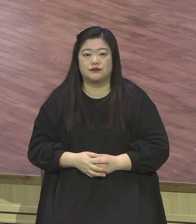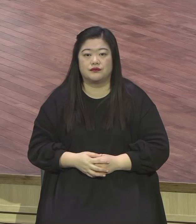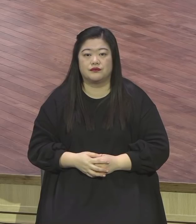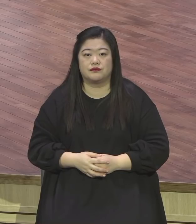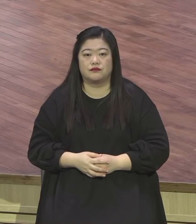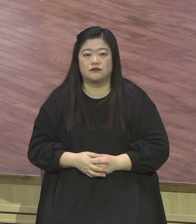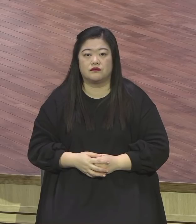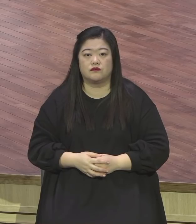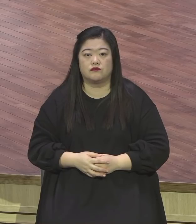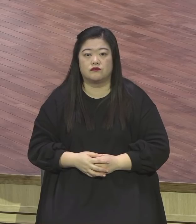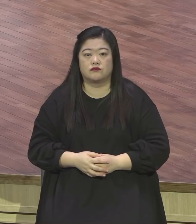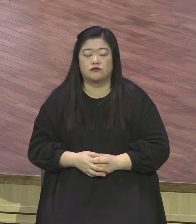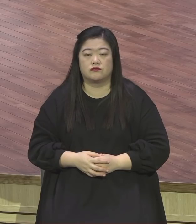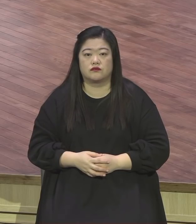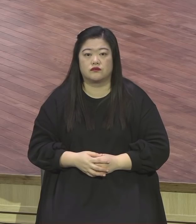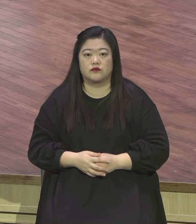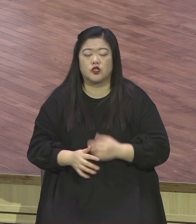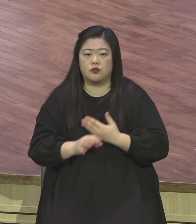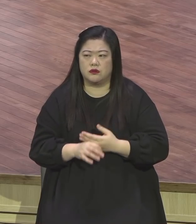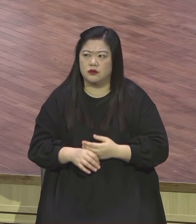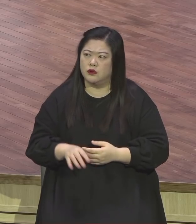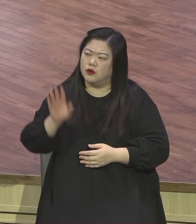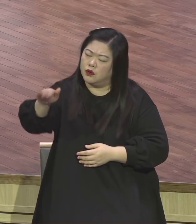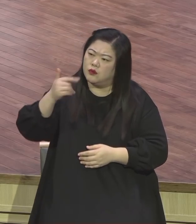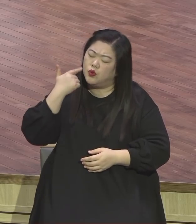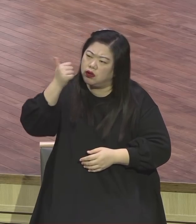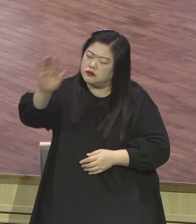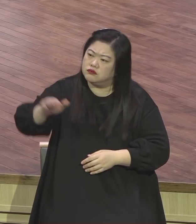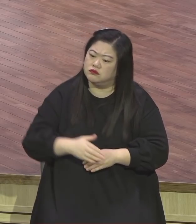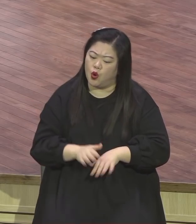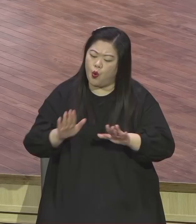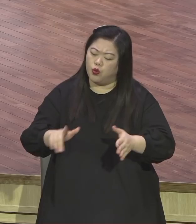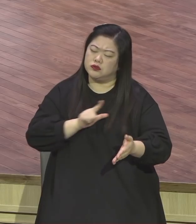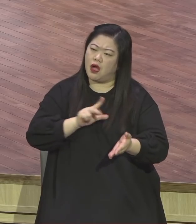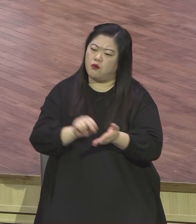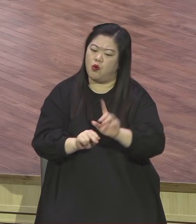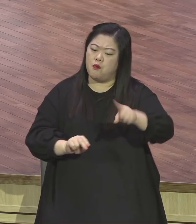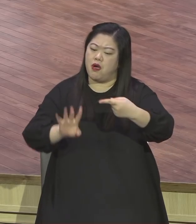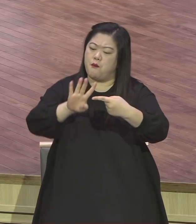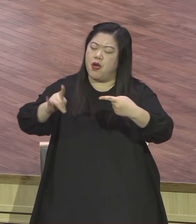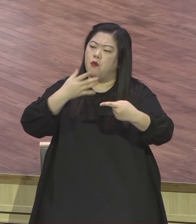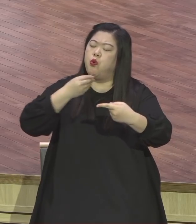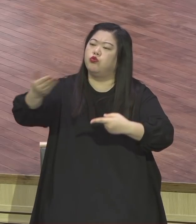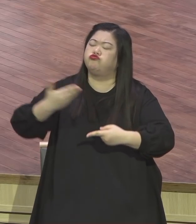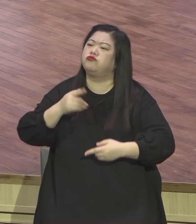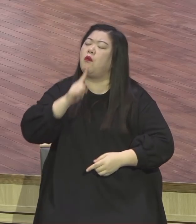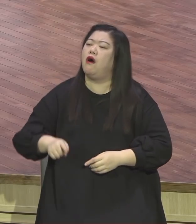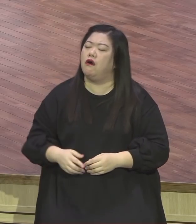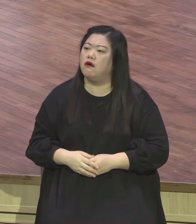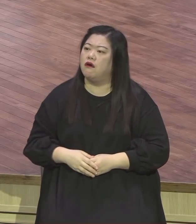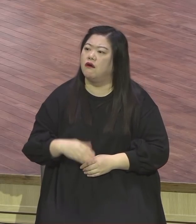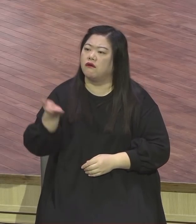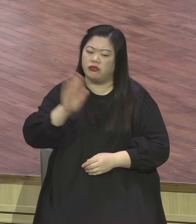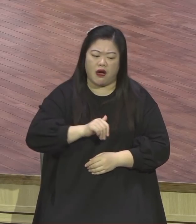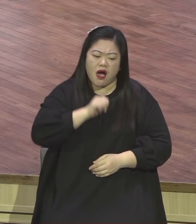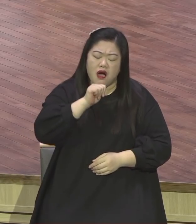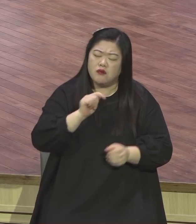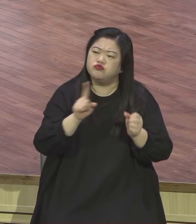부자대로 하면서 그런 말씀을 하십니까 한물이 가져도 가난하게 돼요